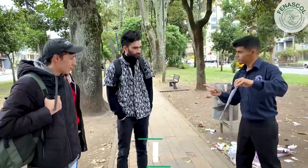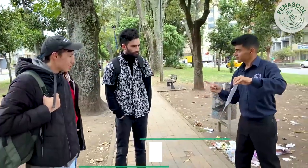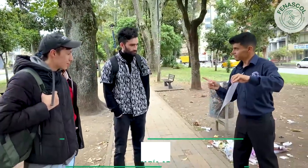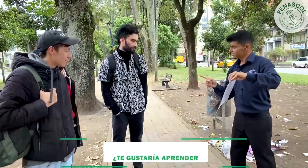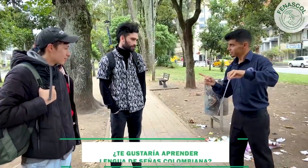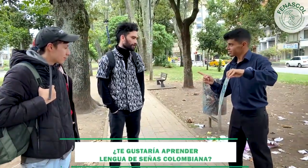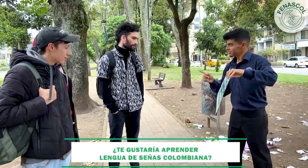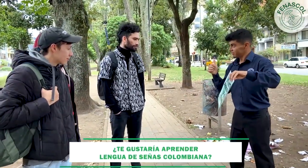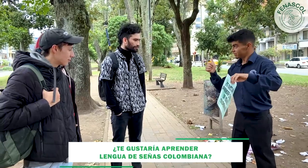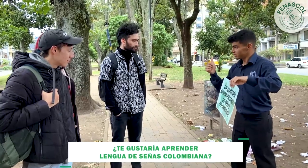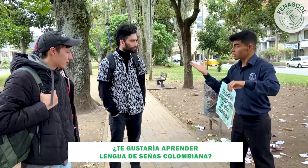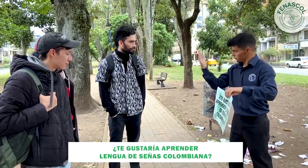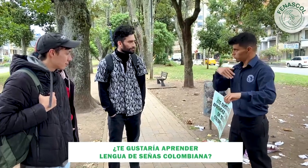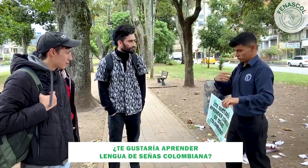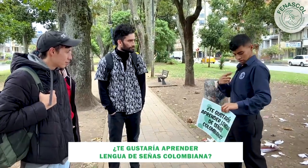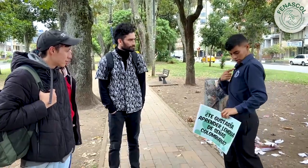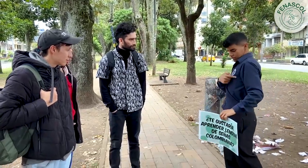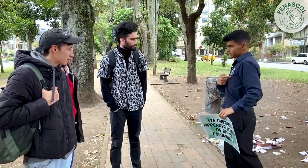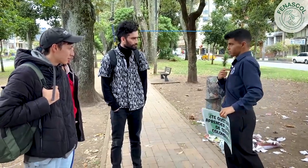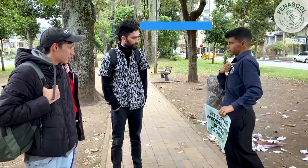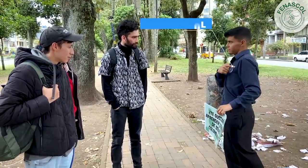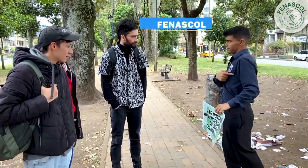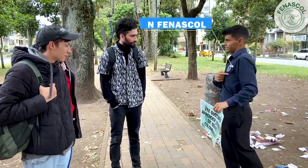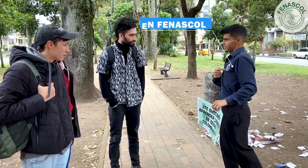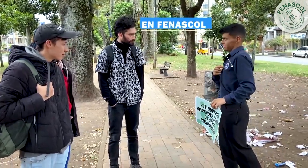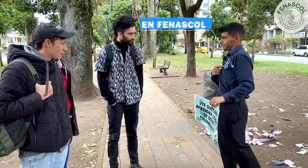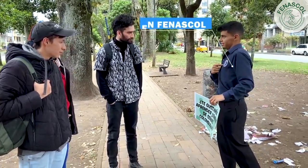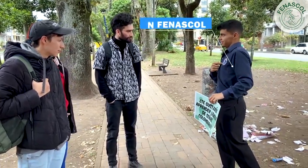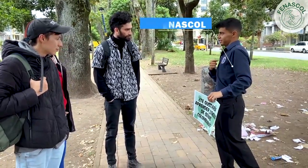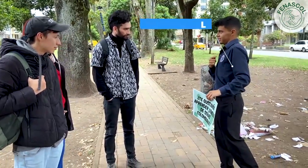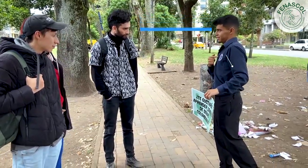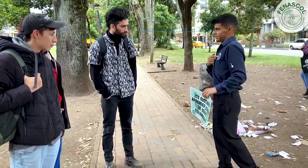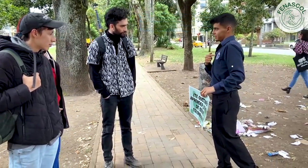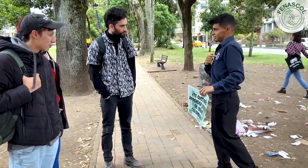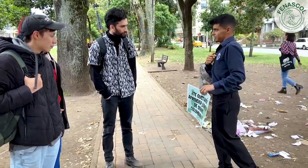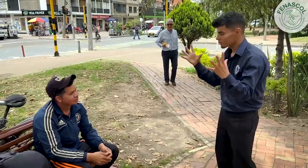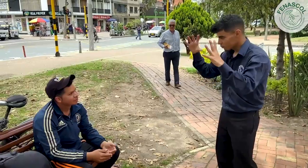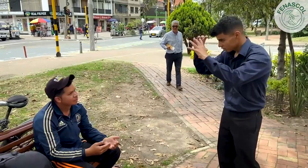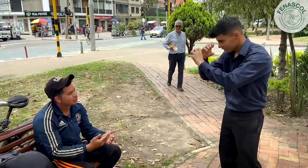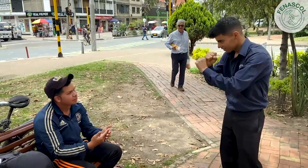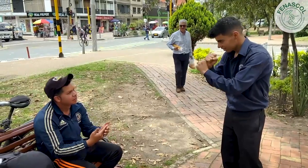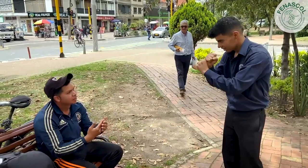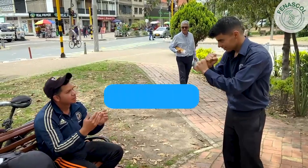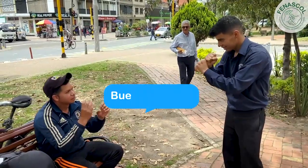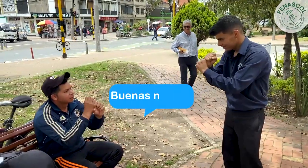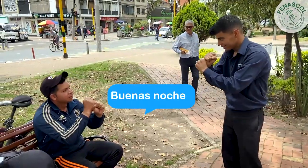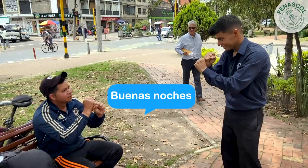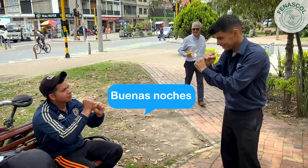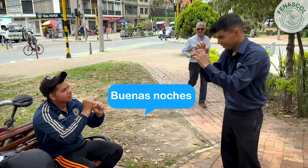¿Te gustaría aprender lengua de señas colombiana en FENASCOL? ¡Buenas noches!